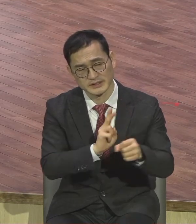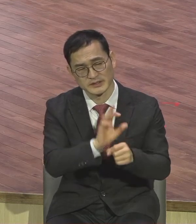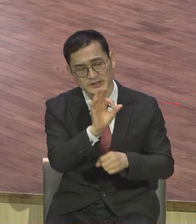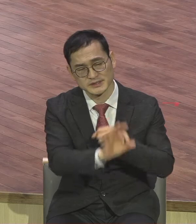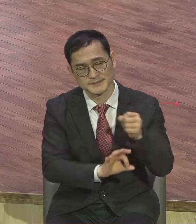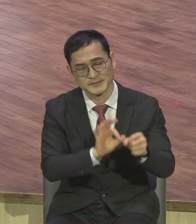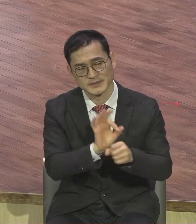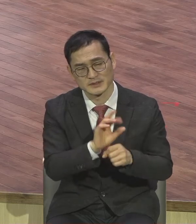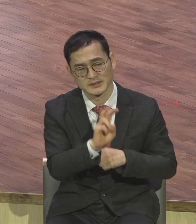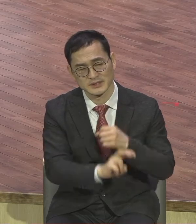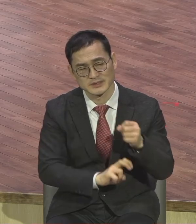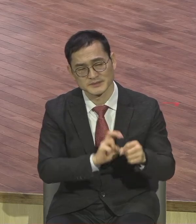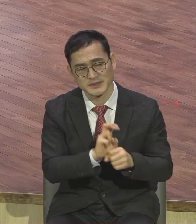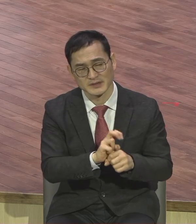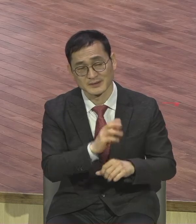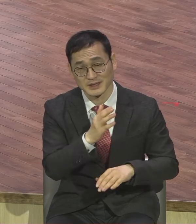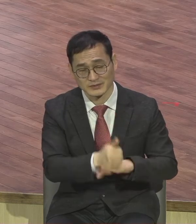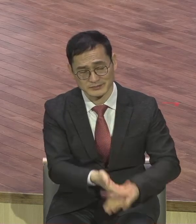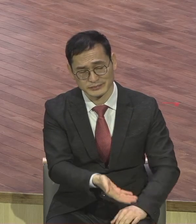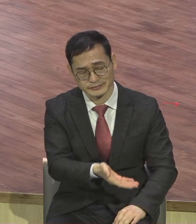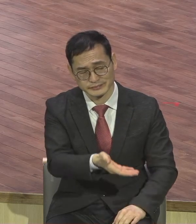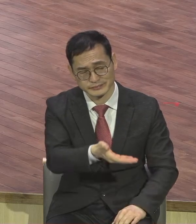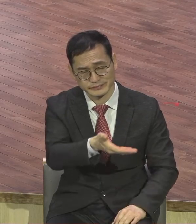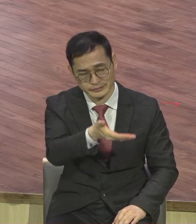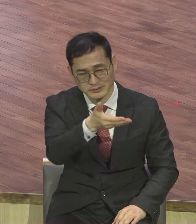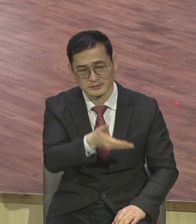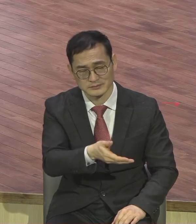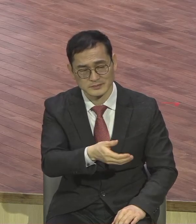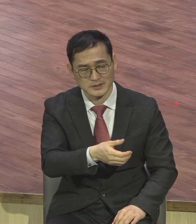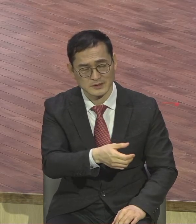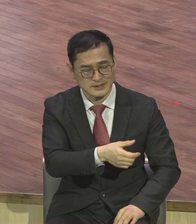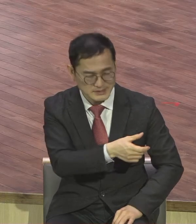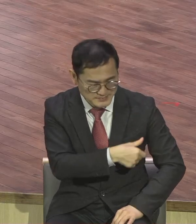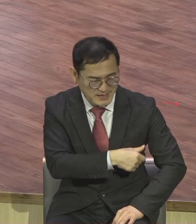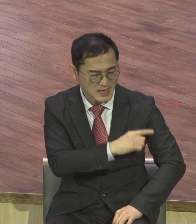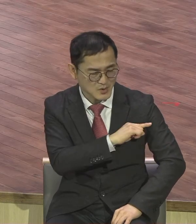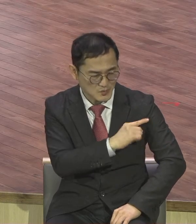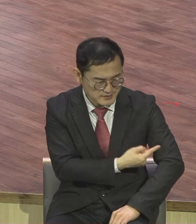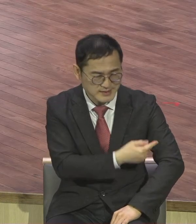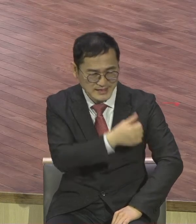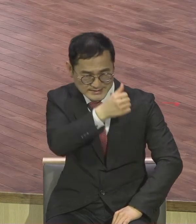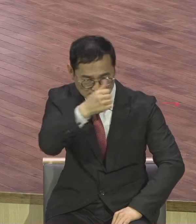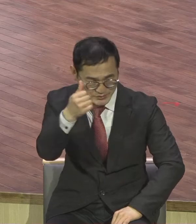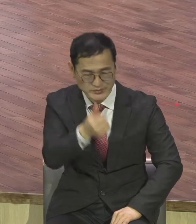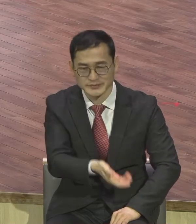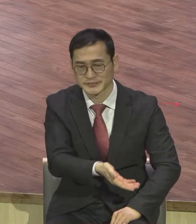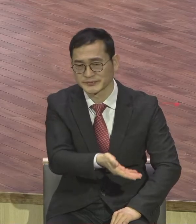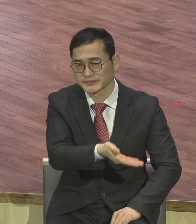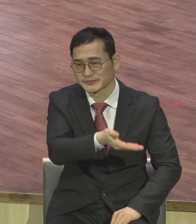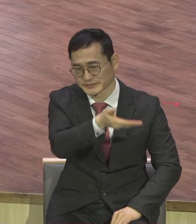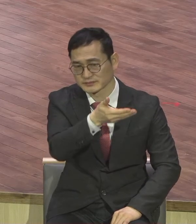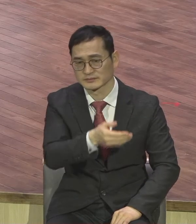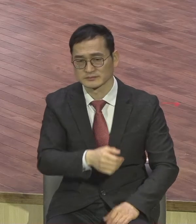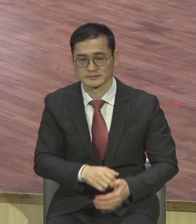권사도 장도 도 돼요 그런데 생각 속에 뭐가 아니냐 나는 듣기만 하는 사람